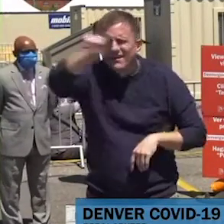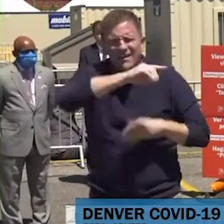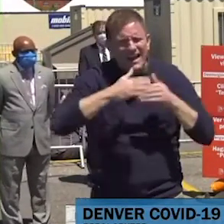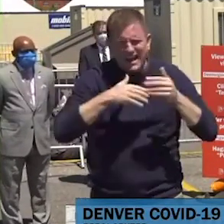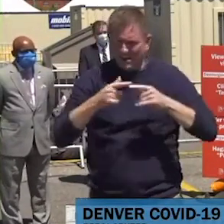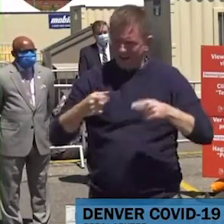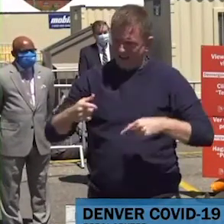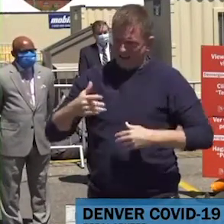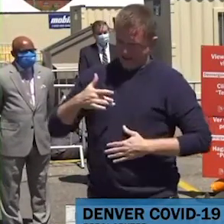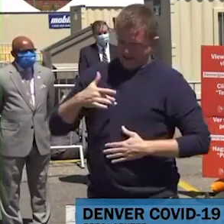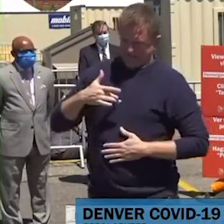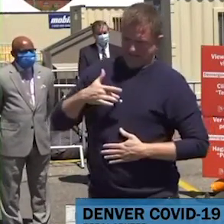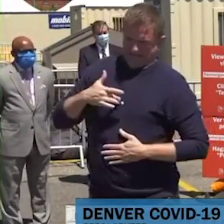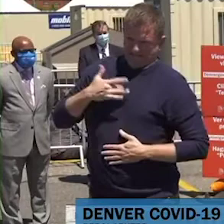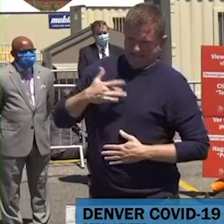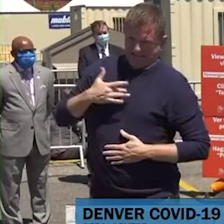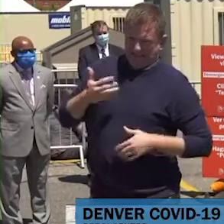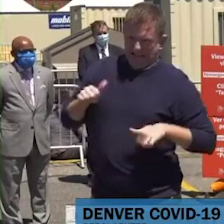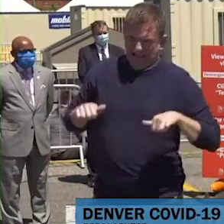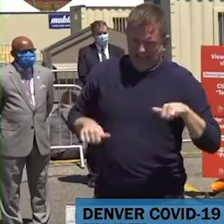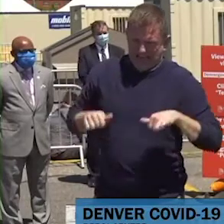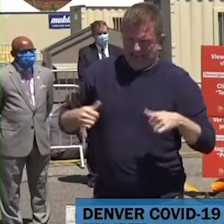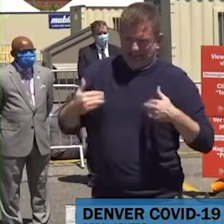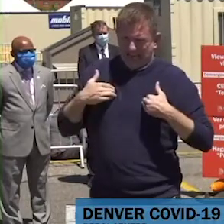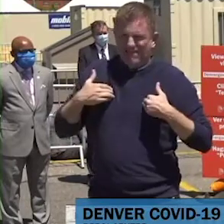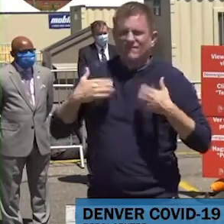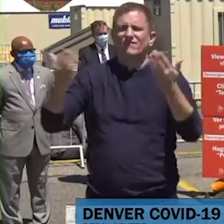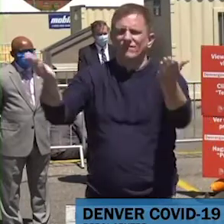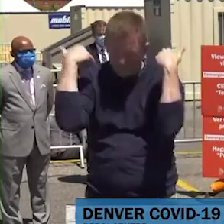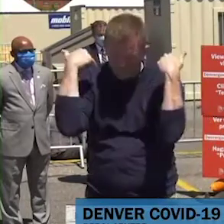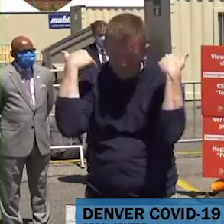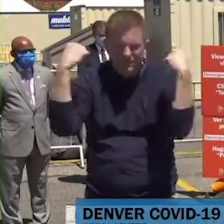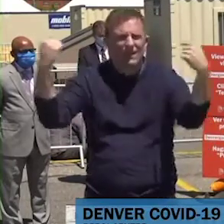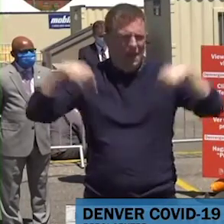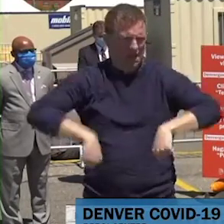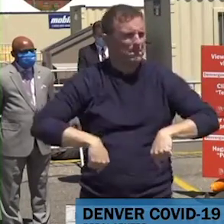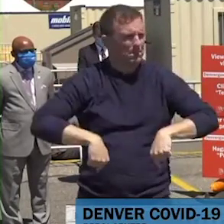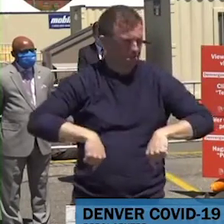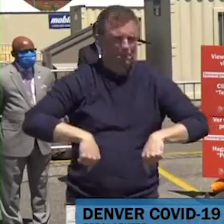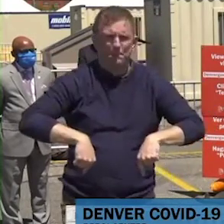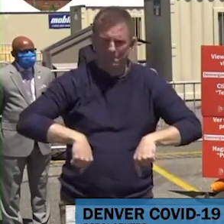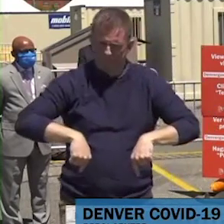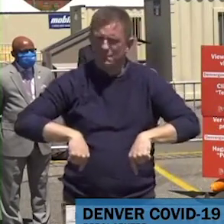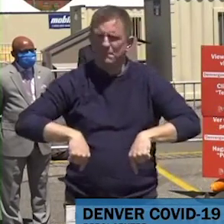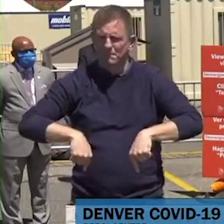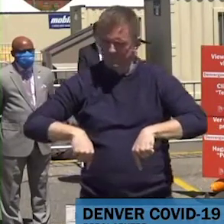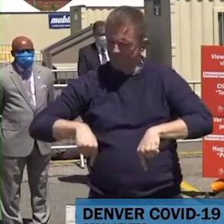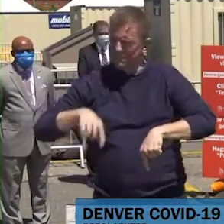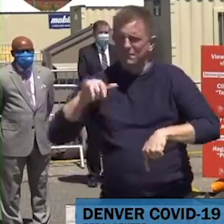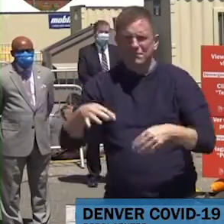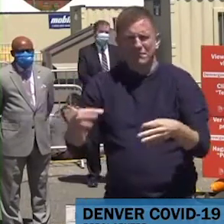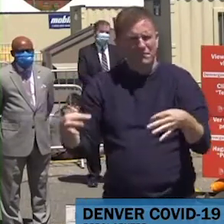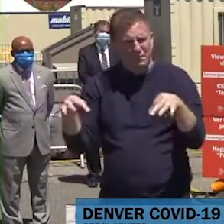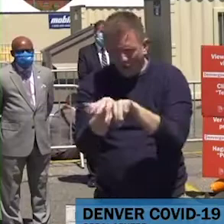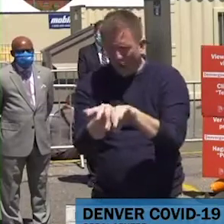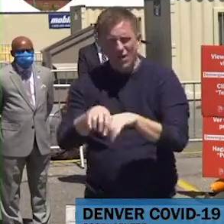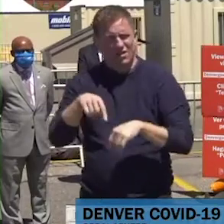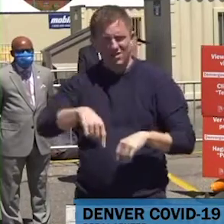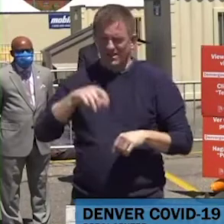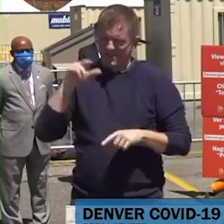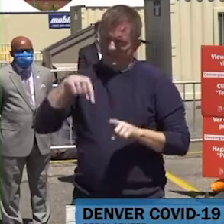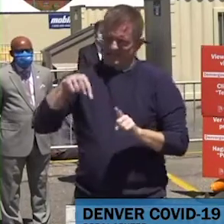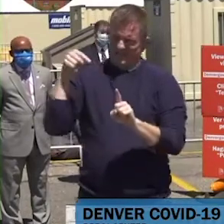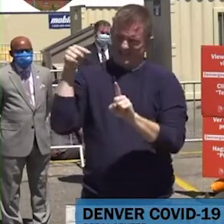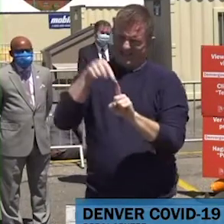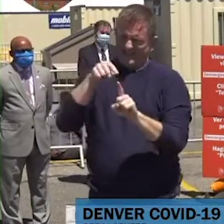Es importante de saber que esta prueba específica no es para esas personas quienes creen que han tenido el COVID en el